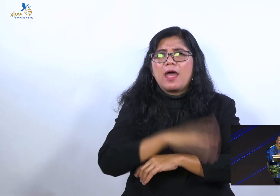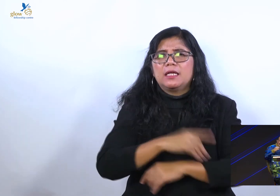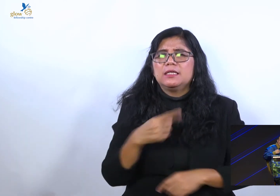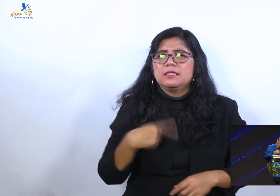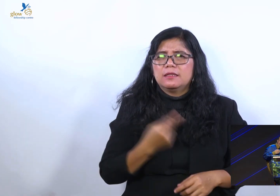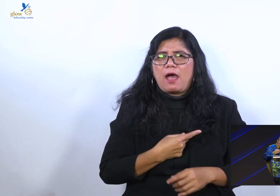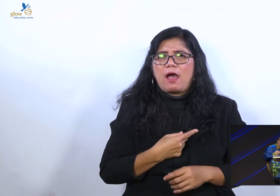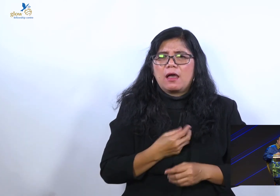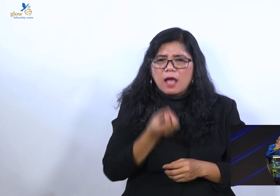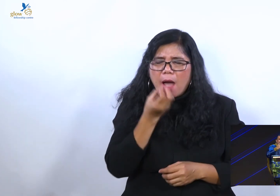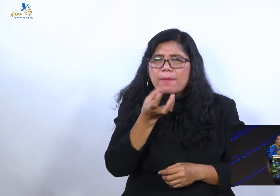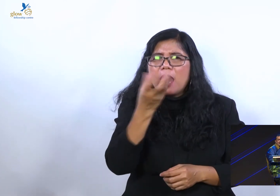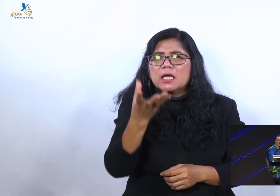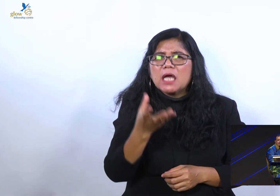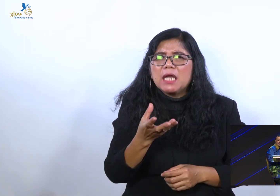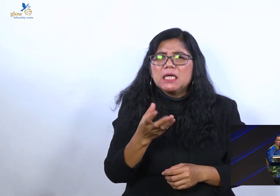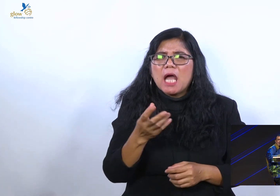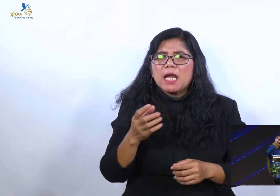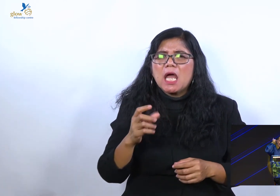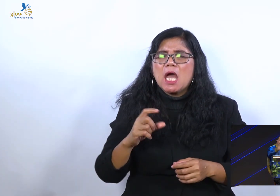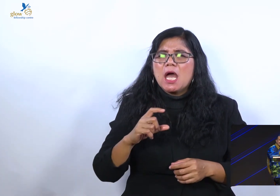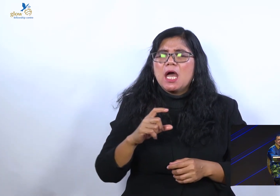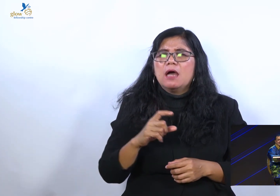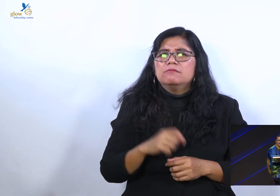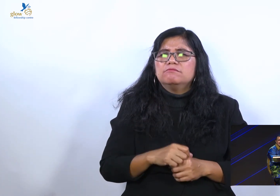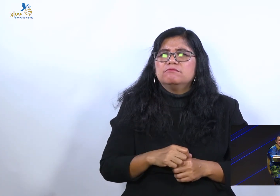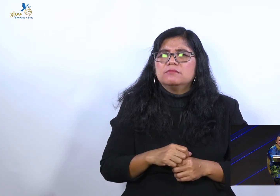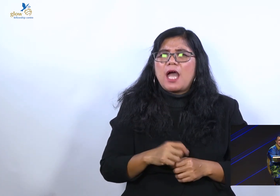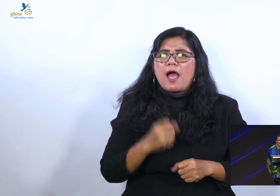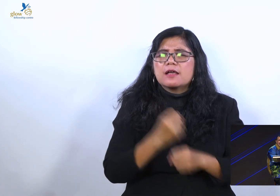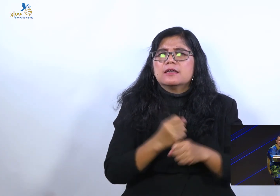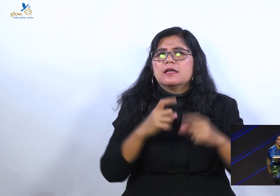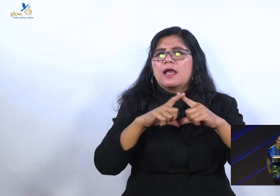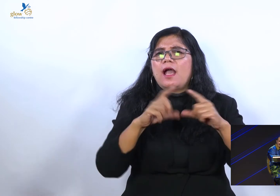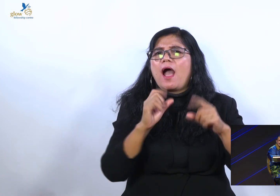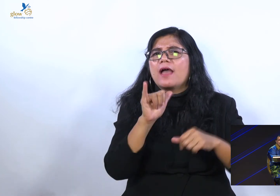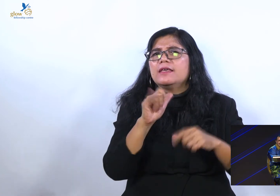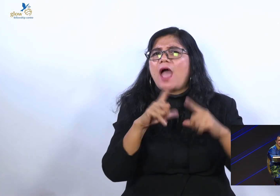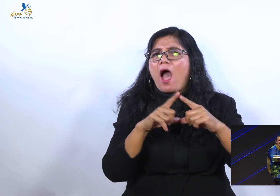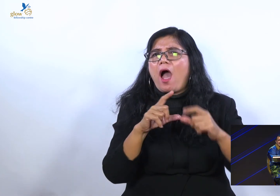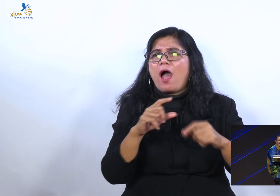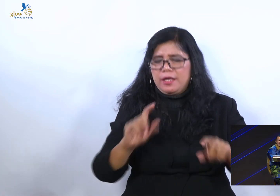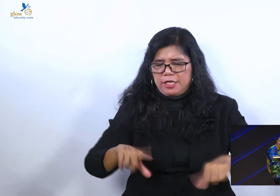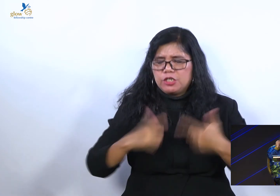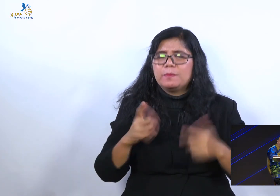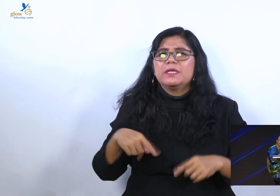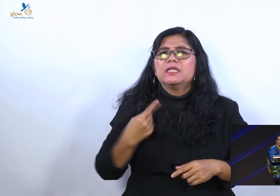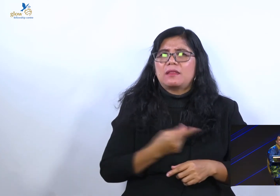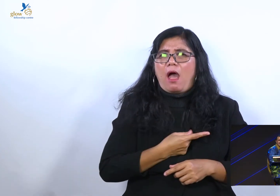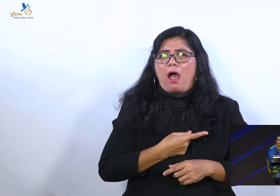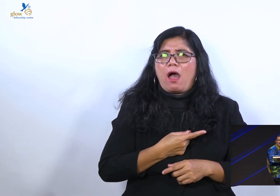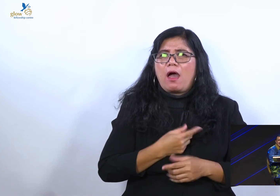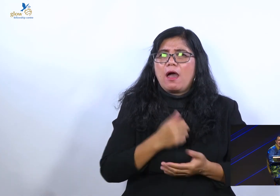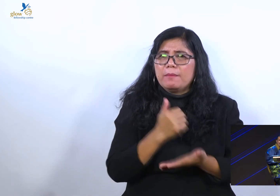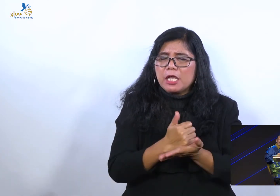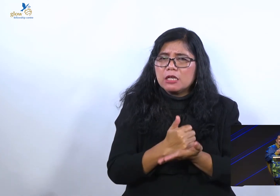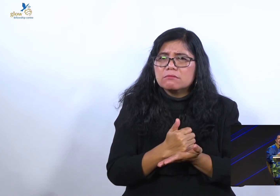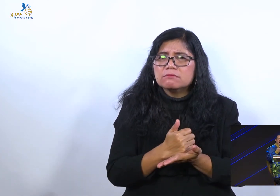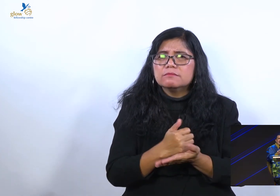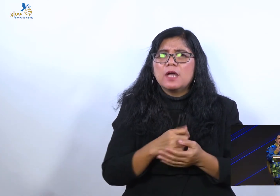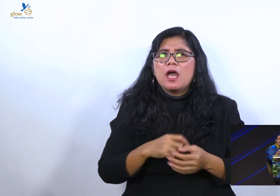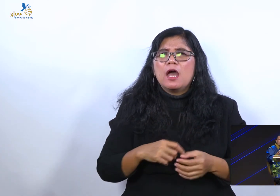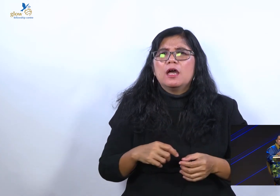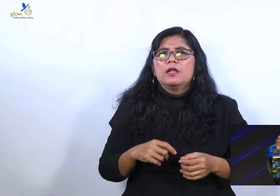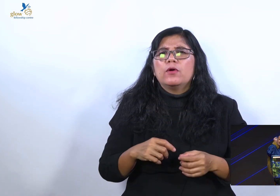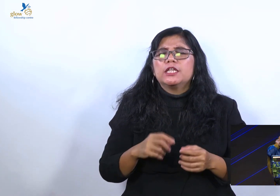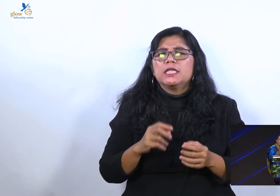dengan cara hidup kita yang berkenan kepada Tuhan. kabarkan injil lewat prestasi-prestasi kita. Dan kabarkan injil lewat